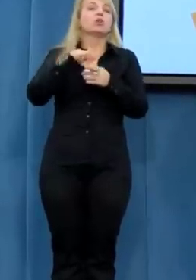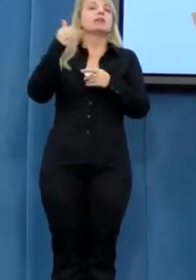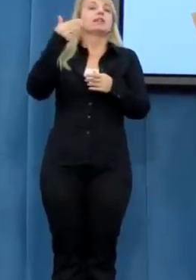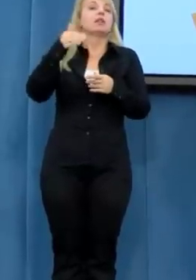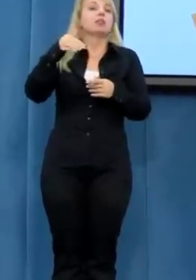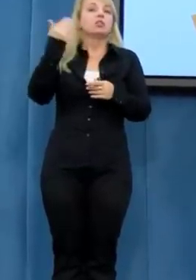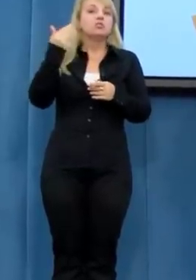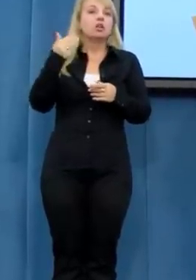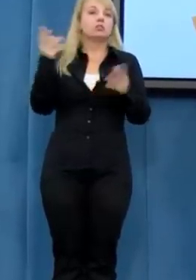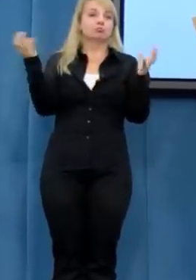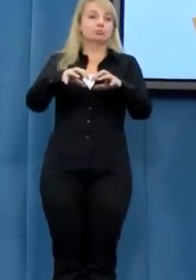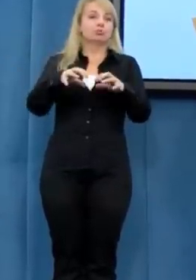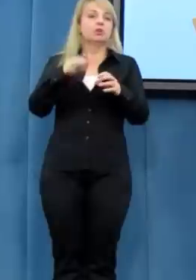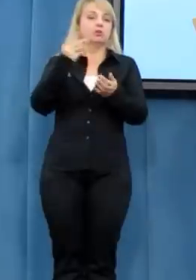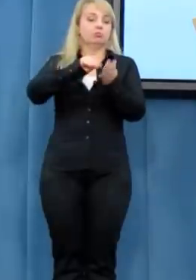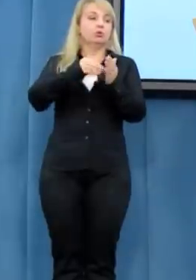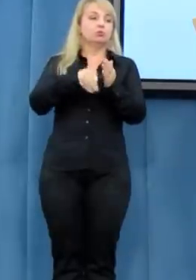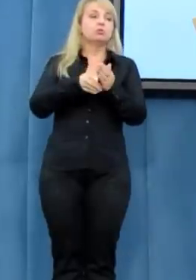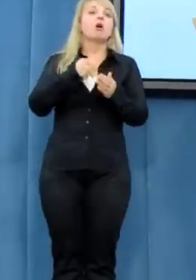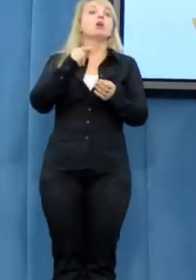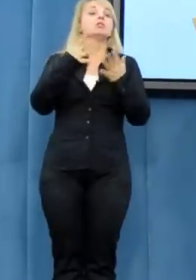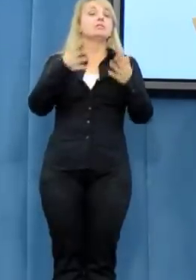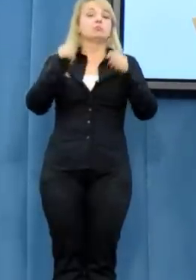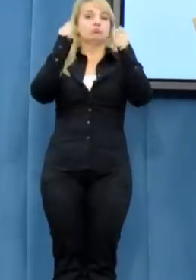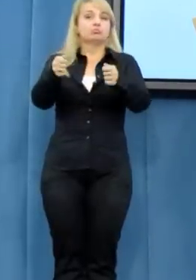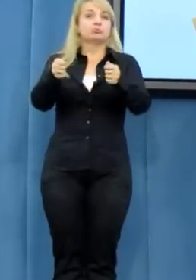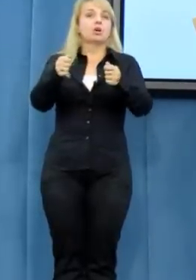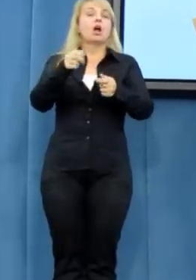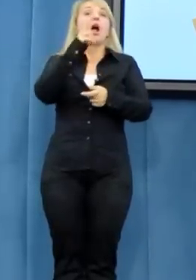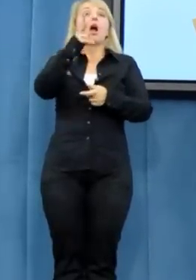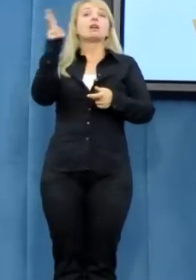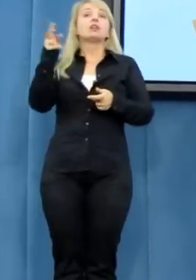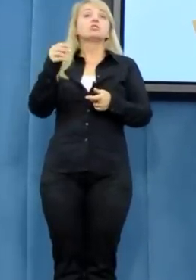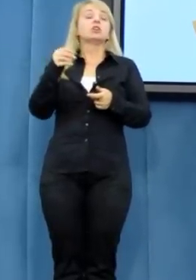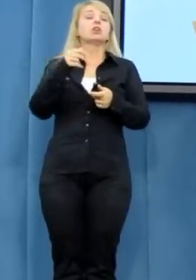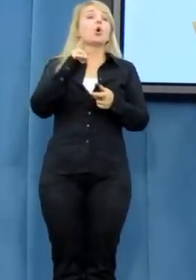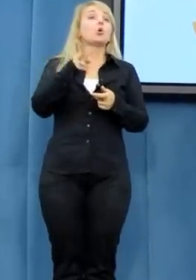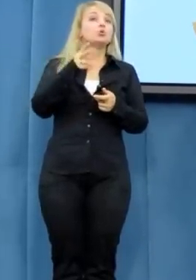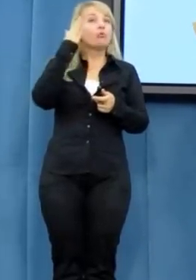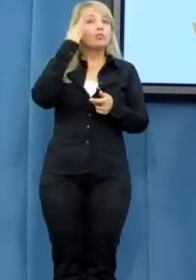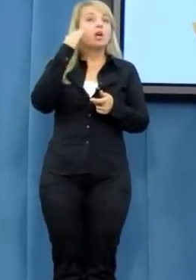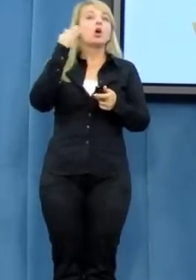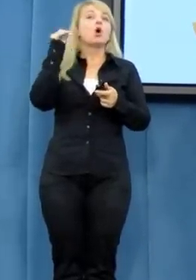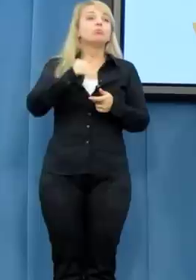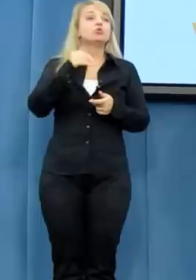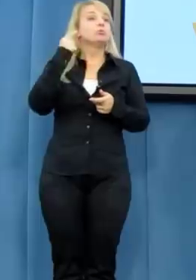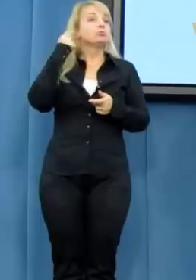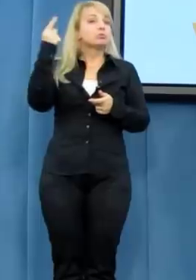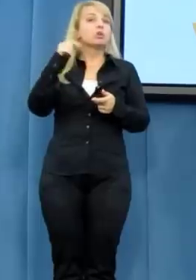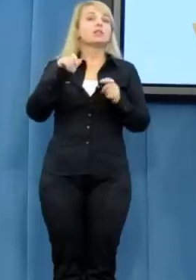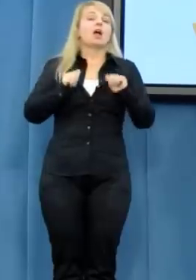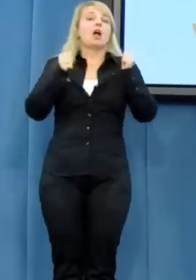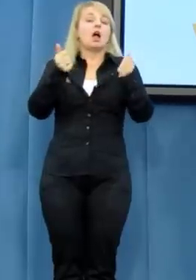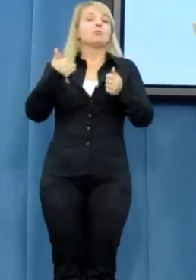nie powinien pozostać niewysłuchany. Chciałam powiedzieć, że protestem podpisały się takie osoby jak